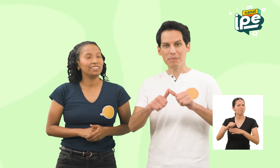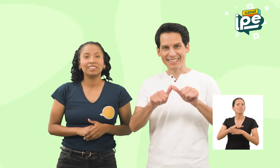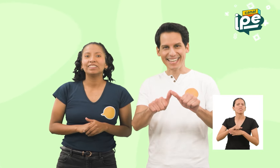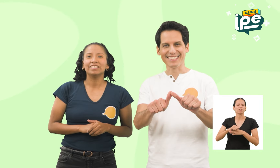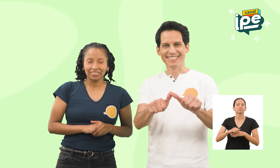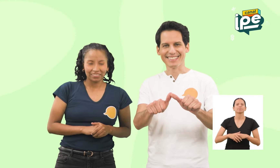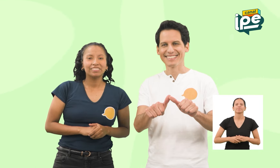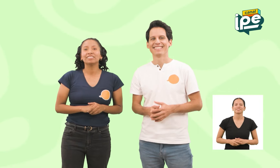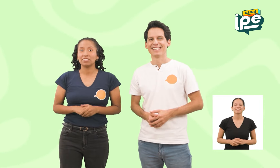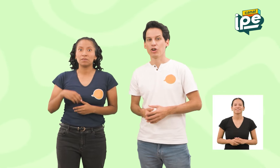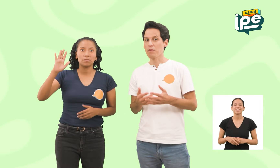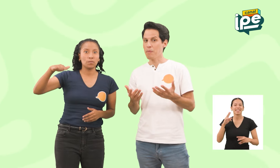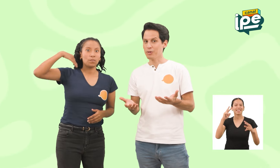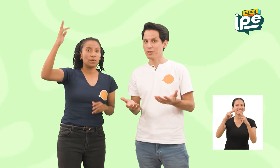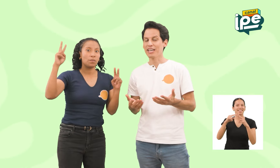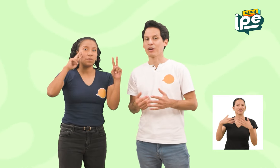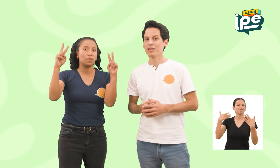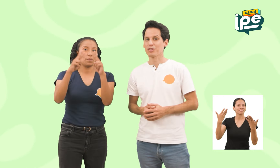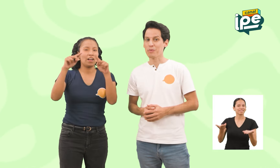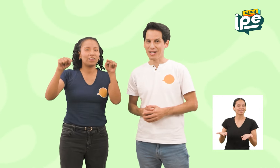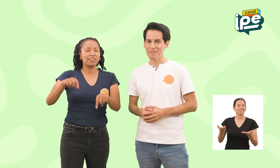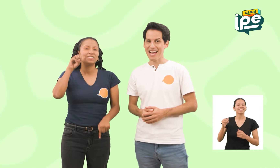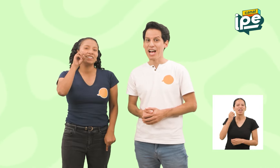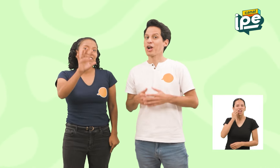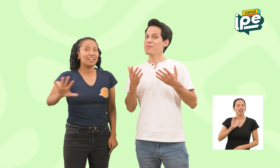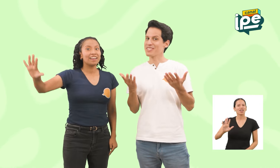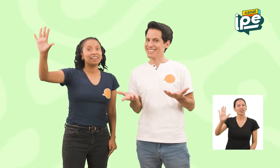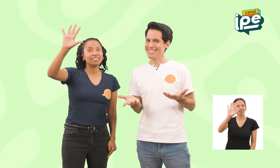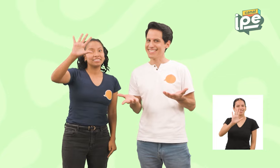practicando. Nos vemos pronto De nuevo En nuestro programa ¿Cómo se dice?